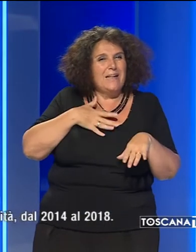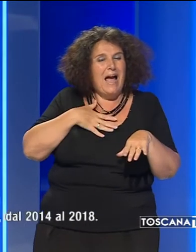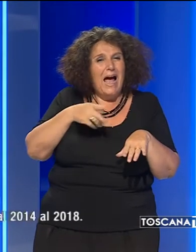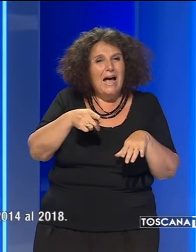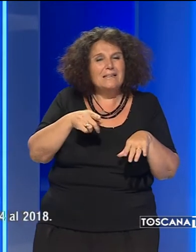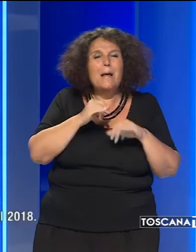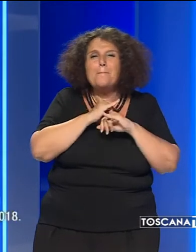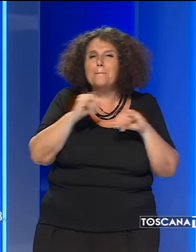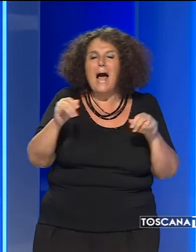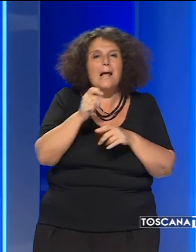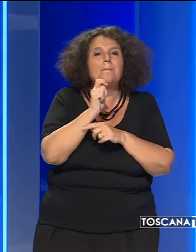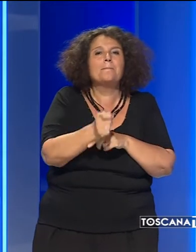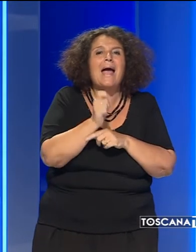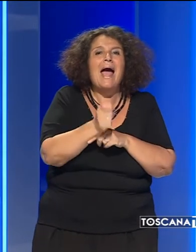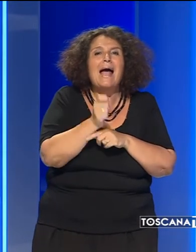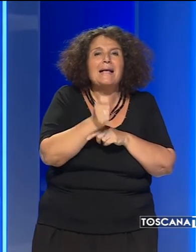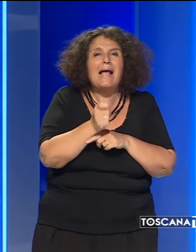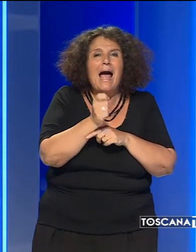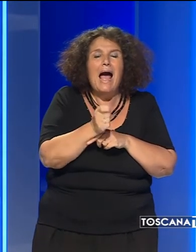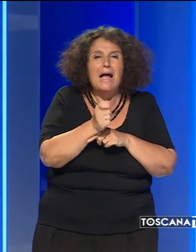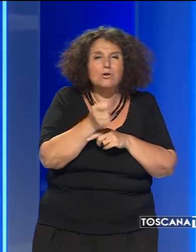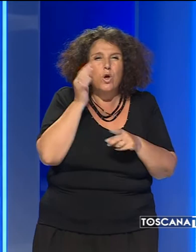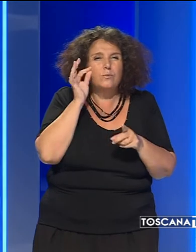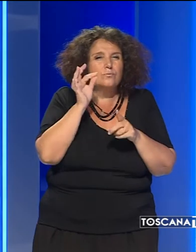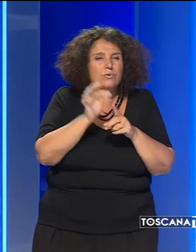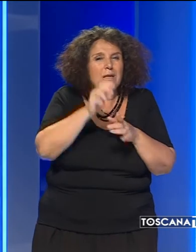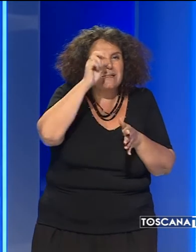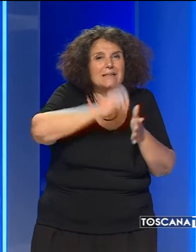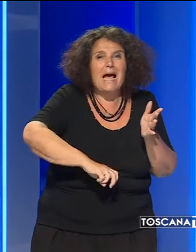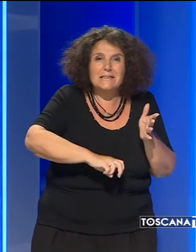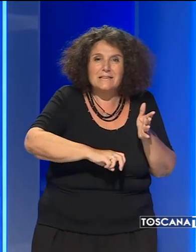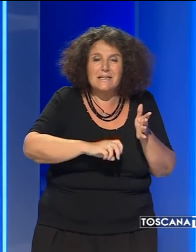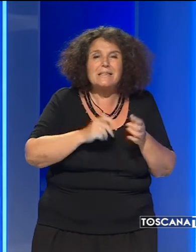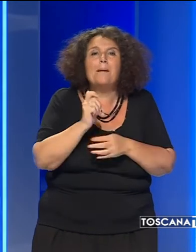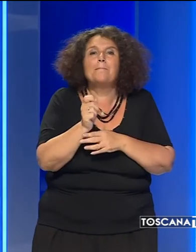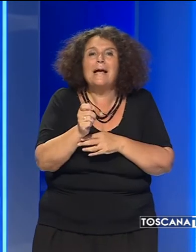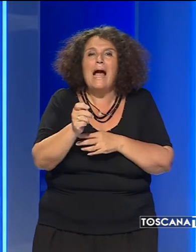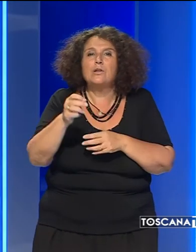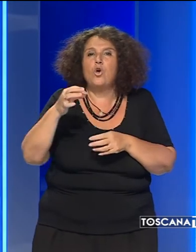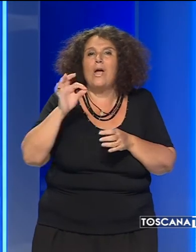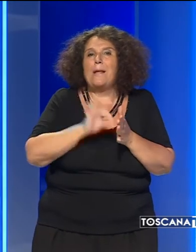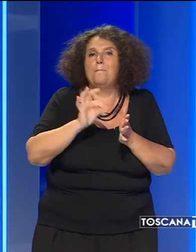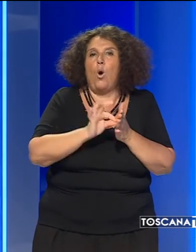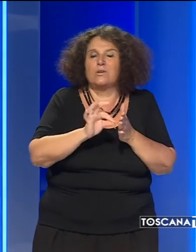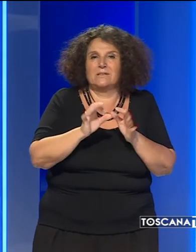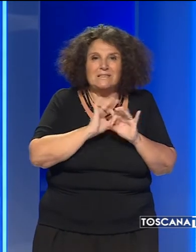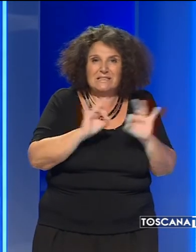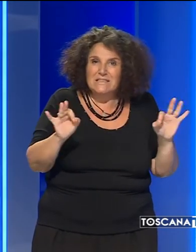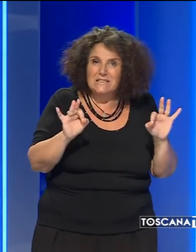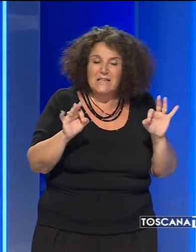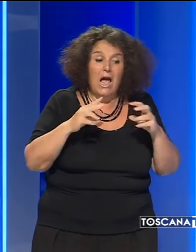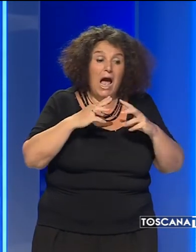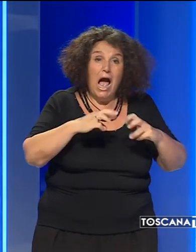ottemperato agli obblighi dichiarativi ai fini della tassazione né versato in poste. Gli